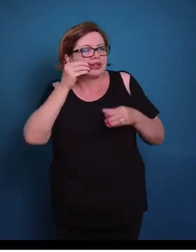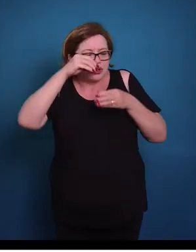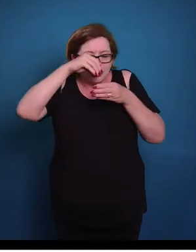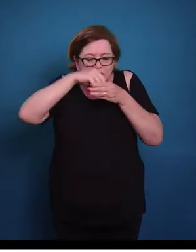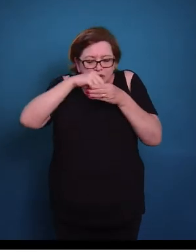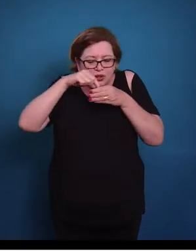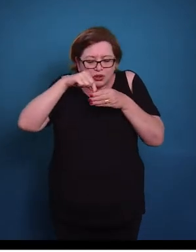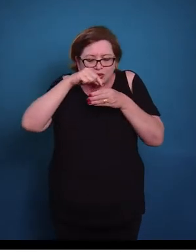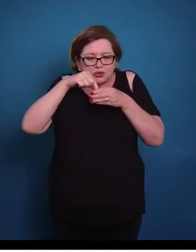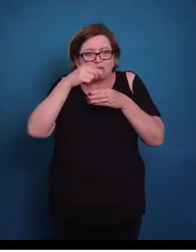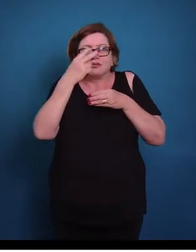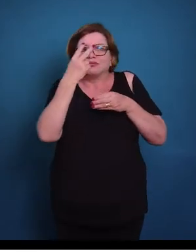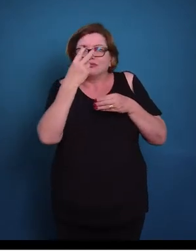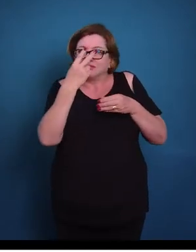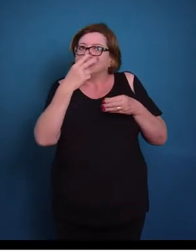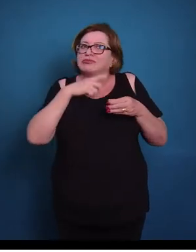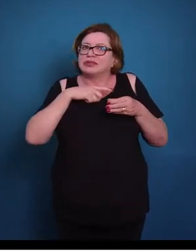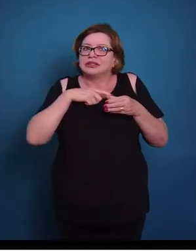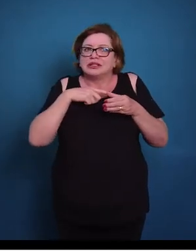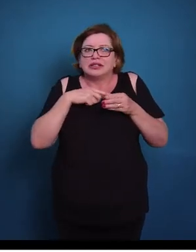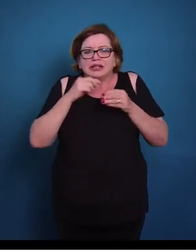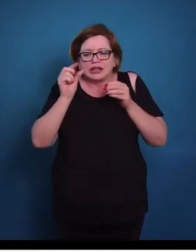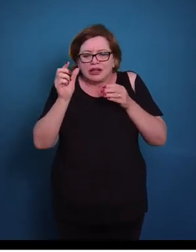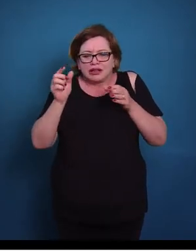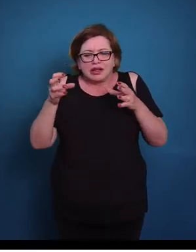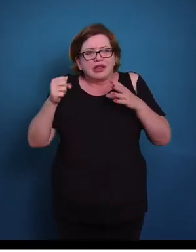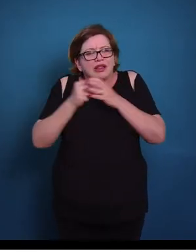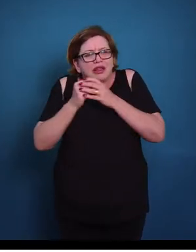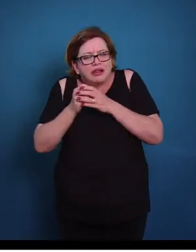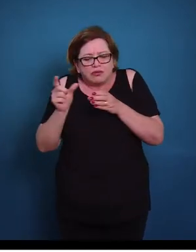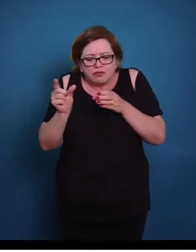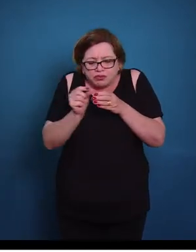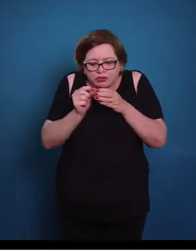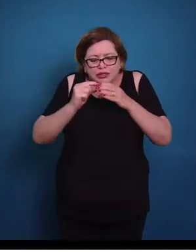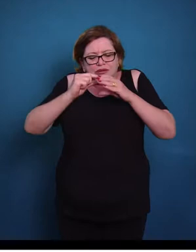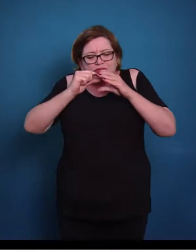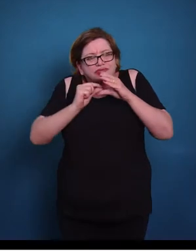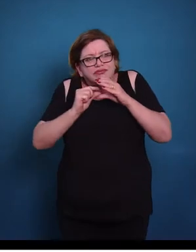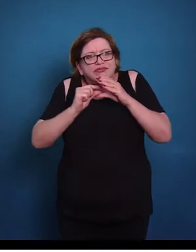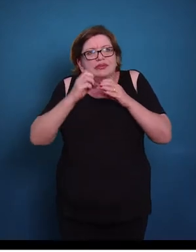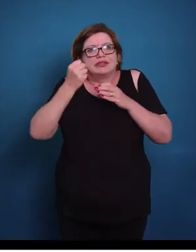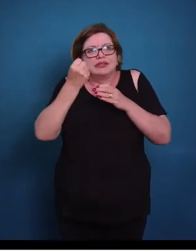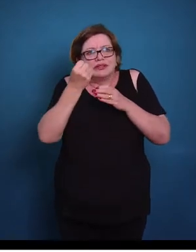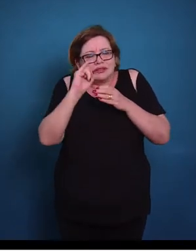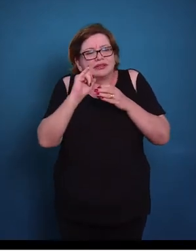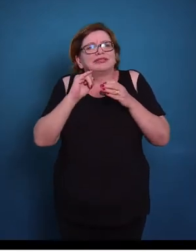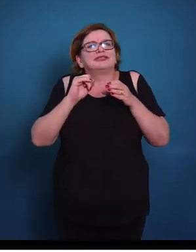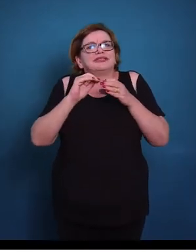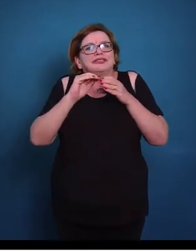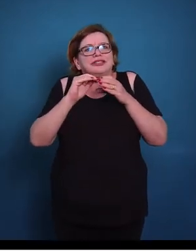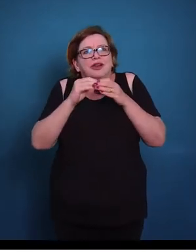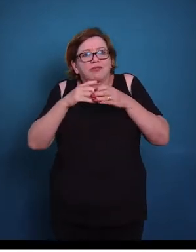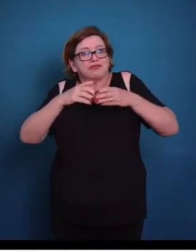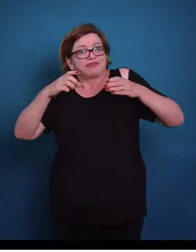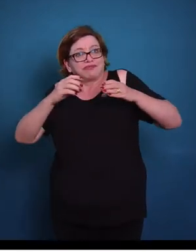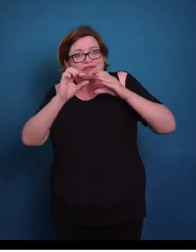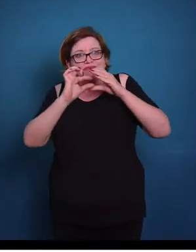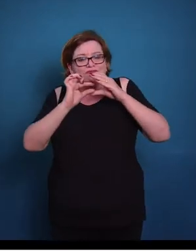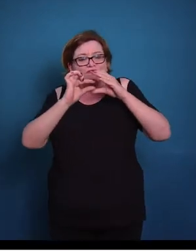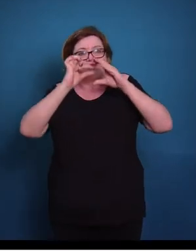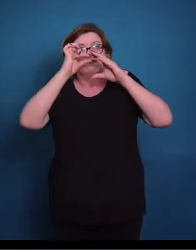núcleo assume duas posições, nas células menores ele fica na parte mais basal e nas células maiores ele fica na parte superior. Isso dá uma